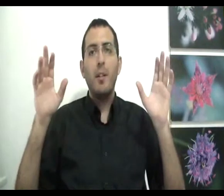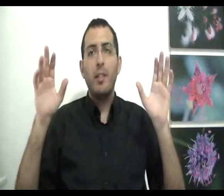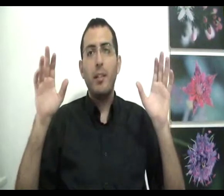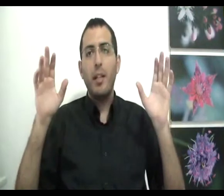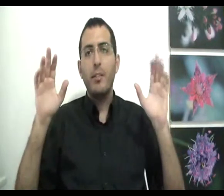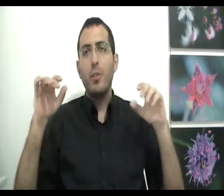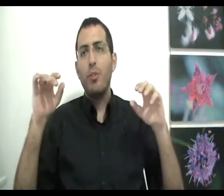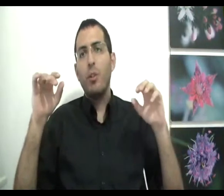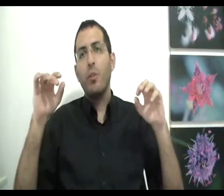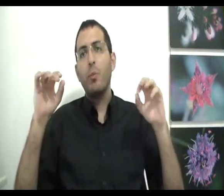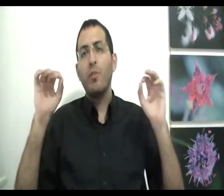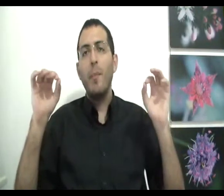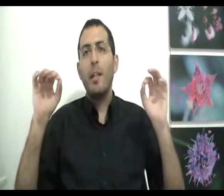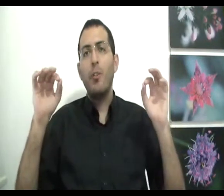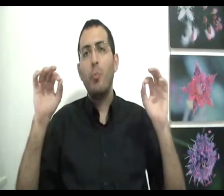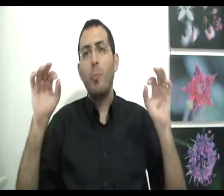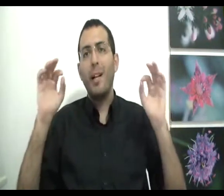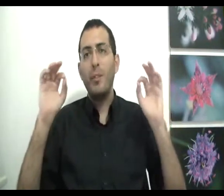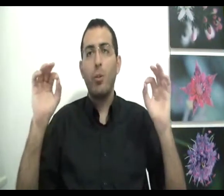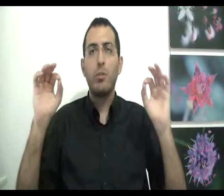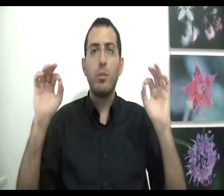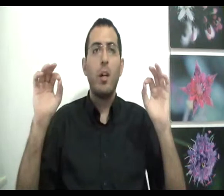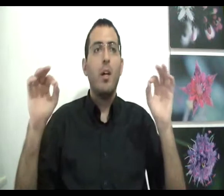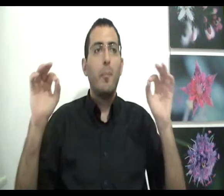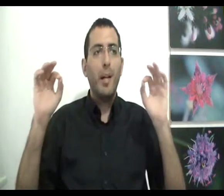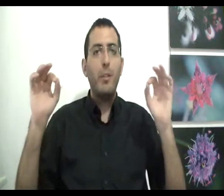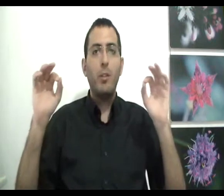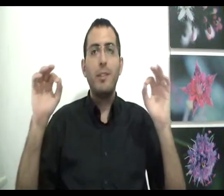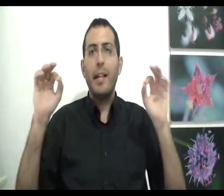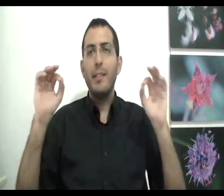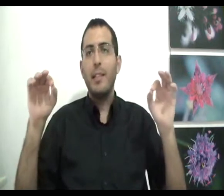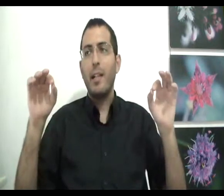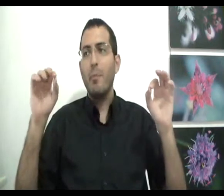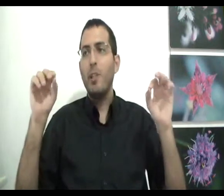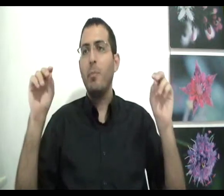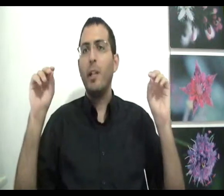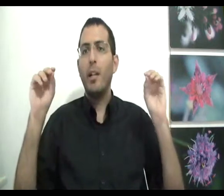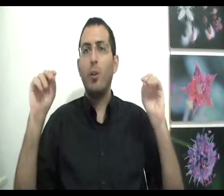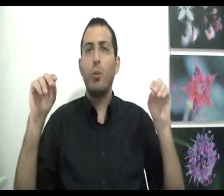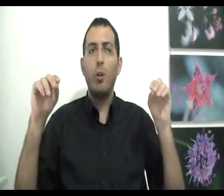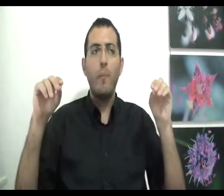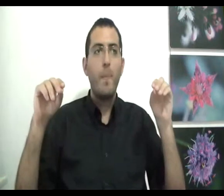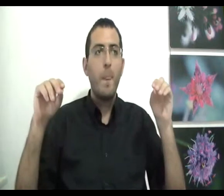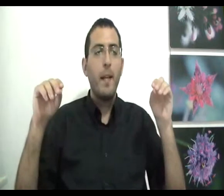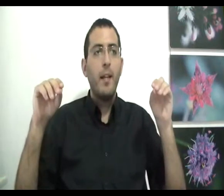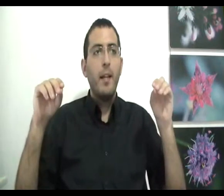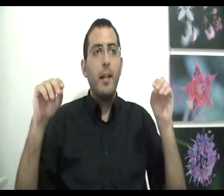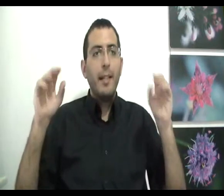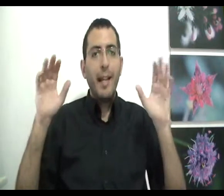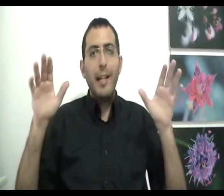להבין את הרצונות שלו הוא נובע מכך שיש פה פרדוקס פרדוקס נגד השכל מי שהתבונן על תוך תוכו יגלה